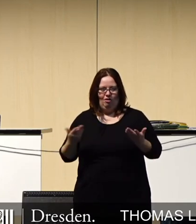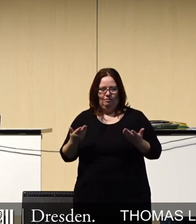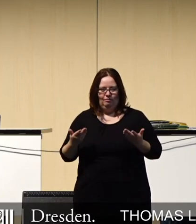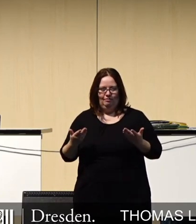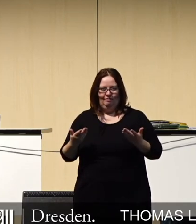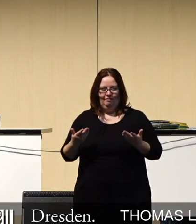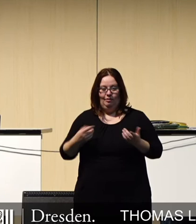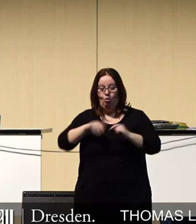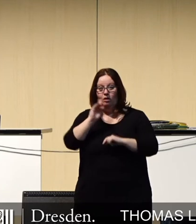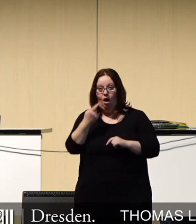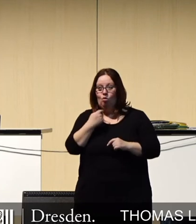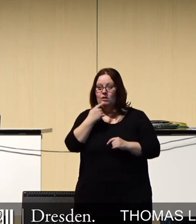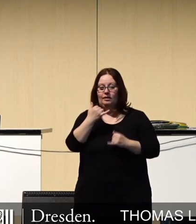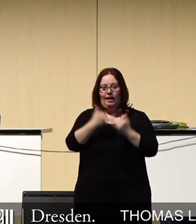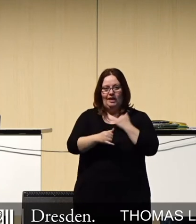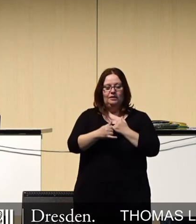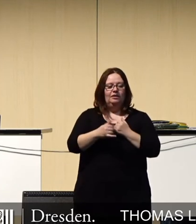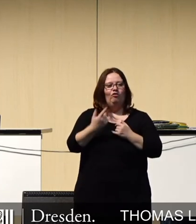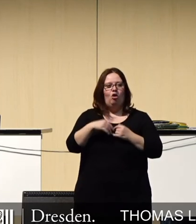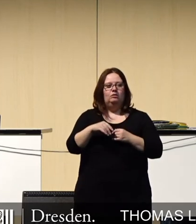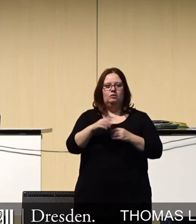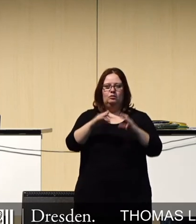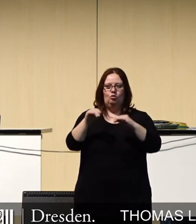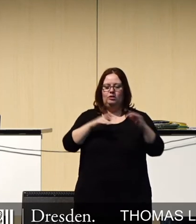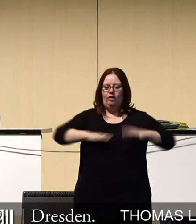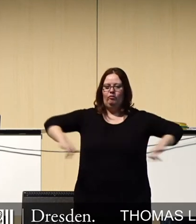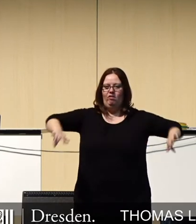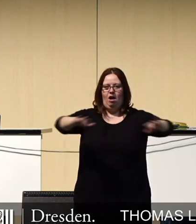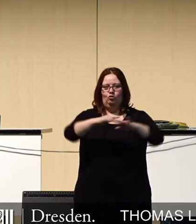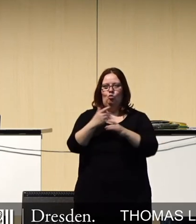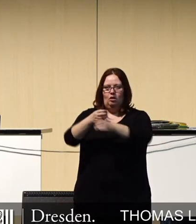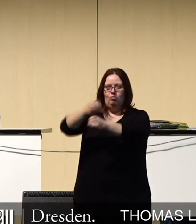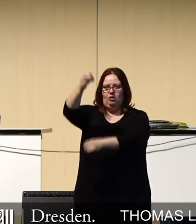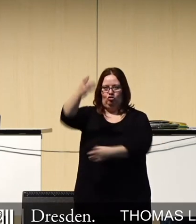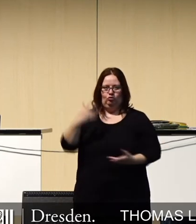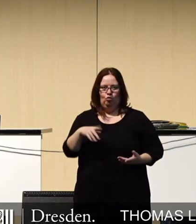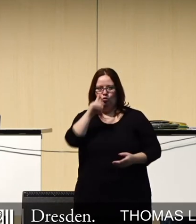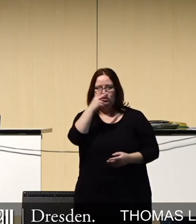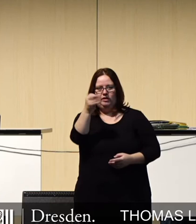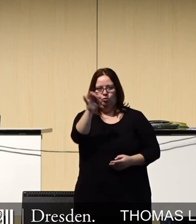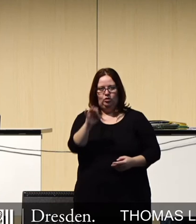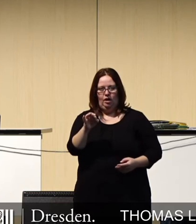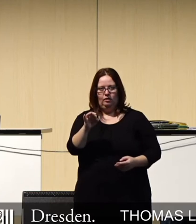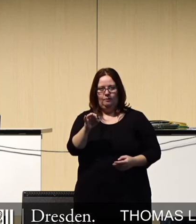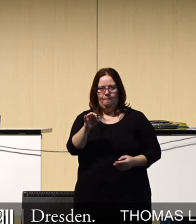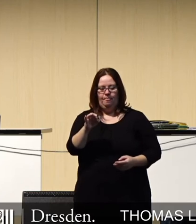Der zu vernachlässigen Berest von den Smartphone-Nutzern im direkten Umfeld und von den Basisstationen. Die Strahlungsintensität des eigenen Smartphones